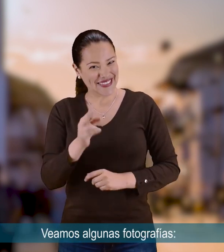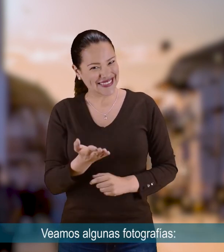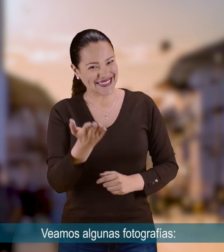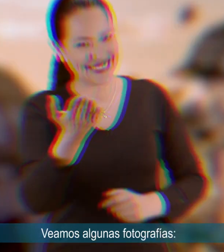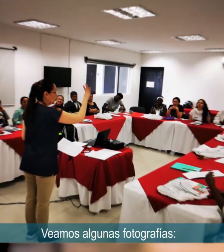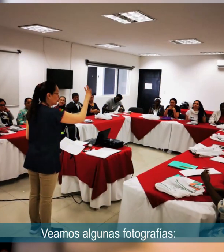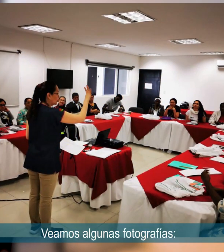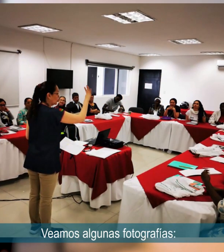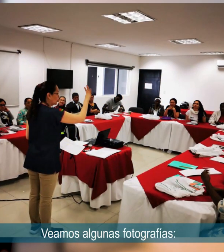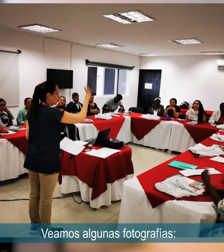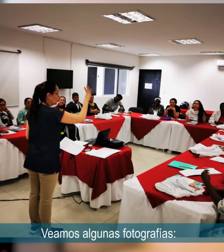veamos algunas fotografías.